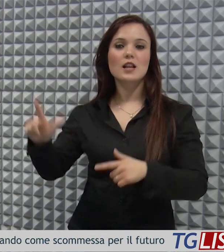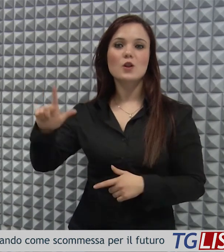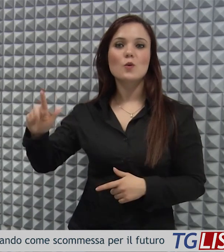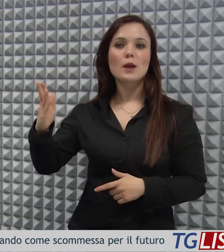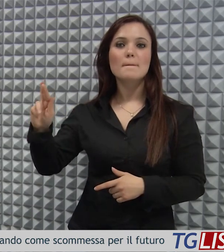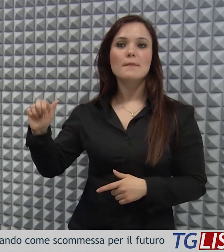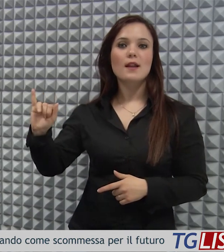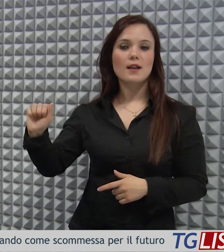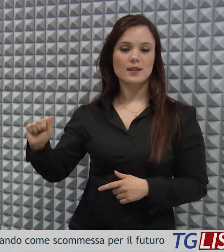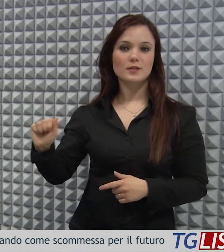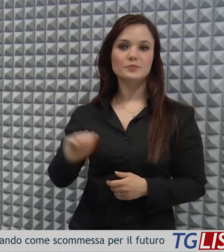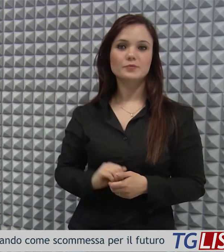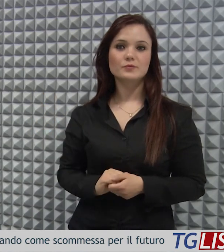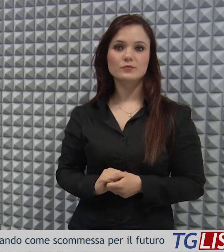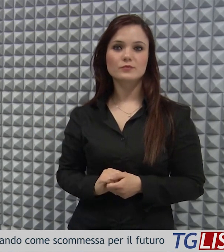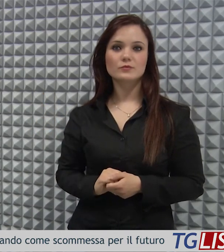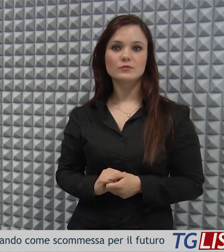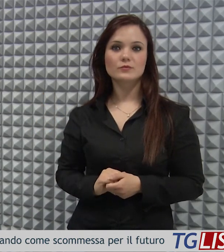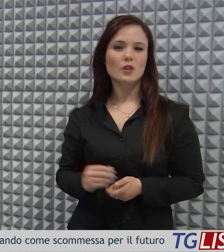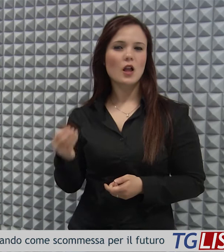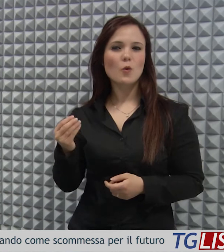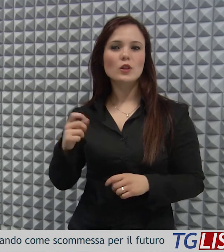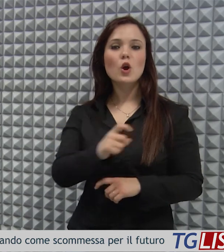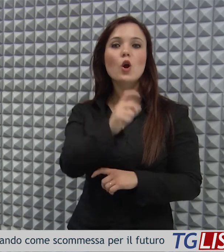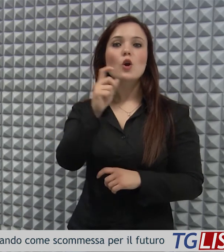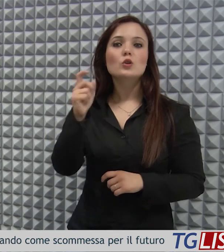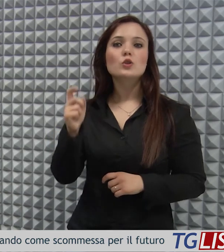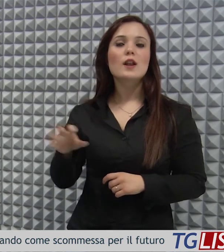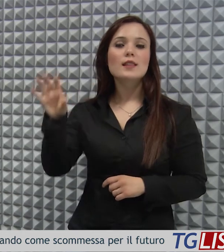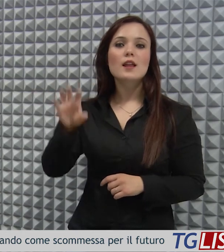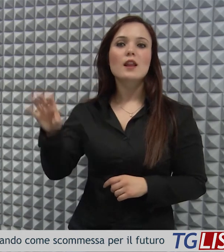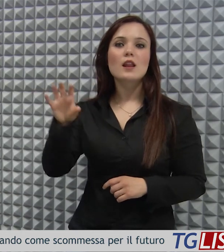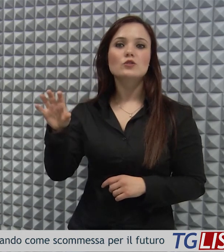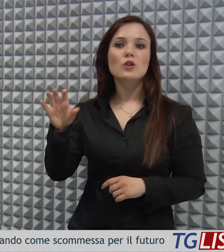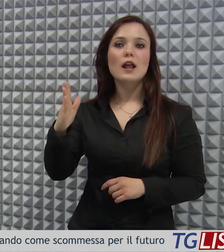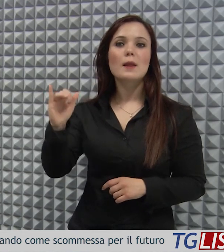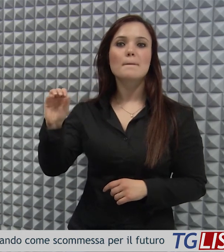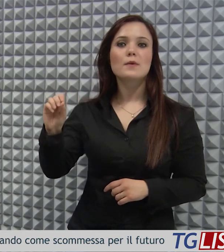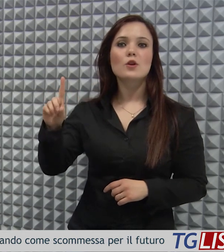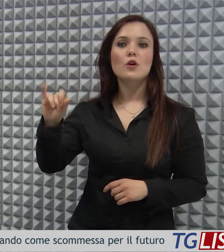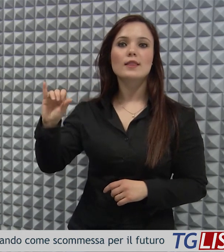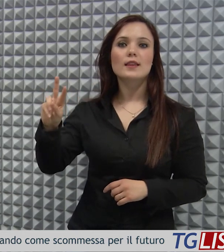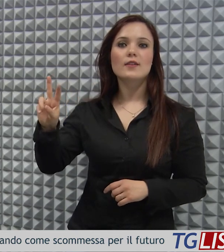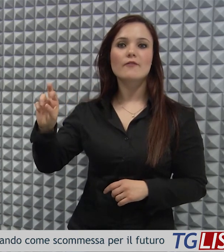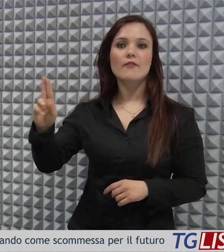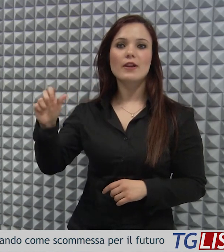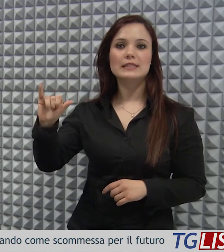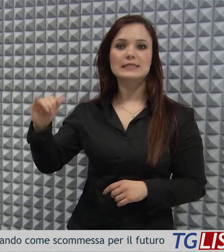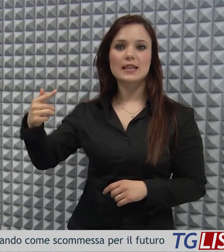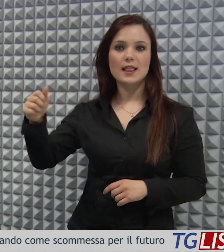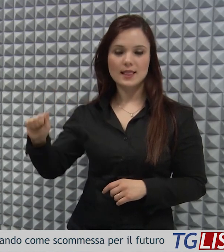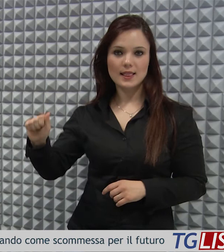forestali Luca Braia nella giornata regionale della biodiversità agricola e